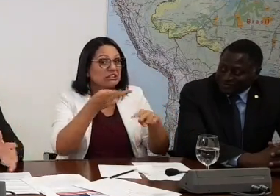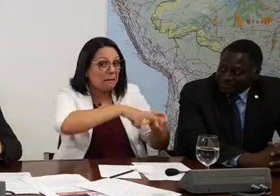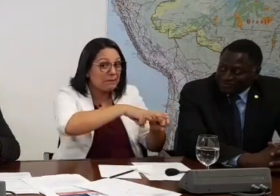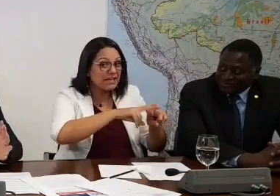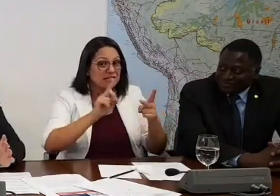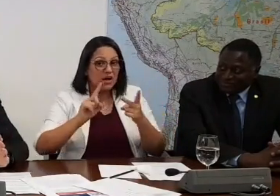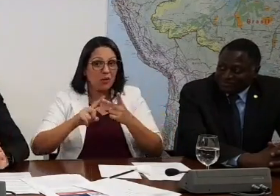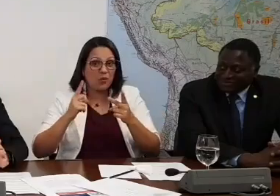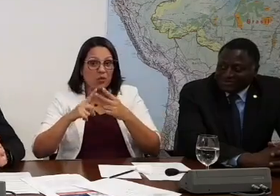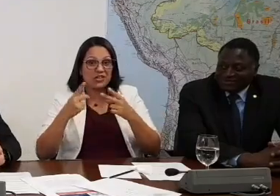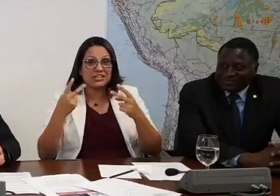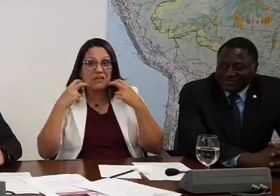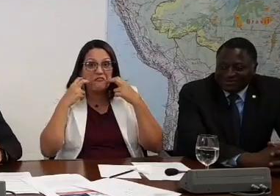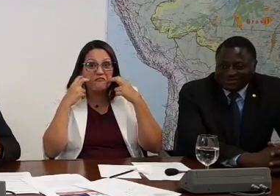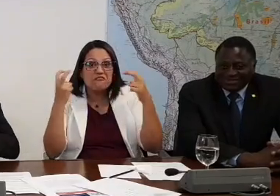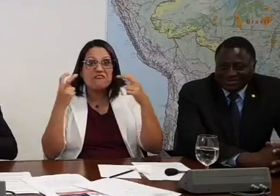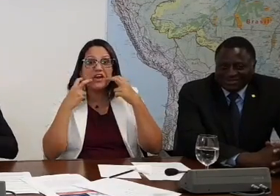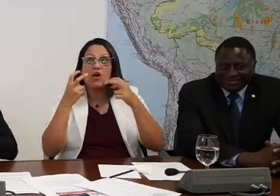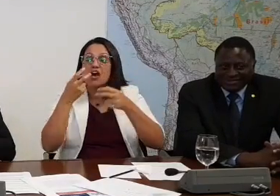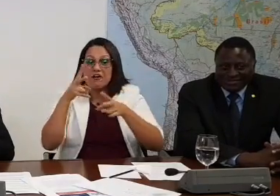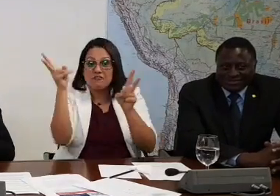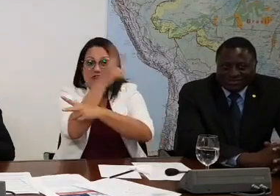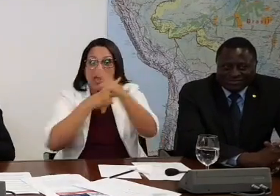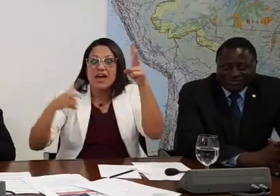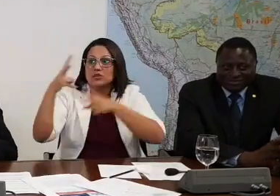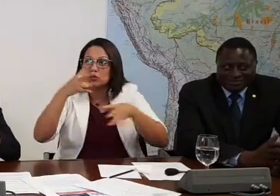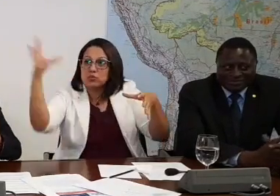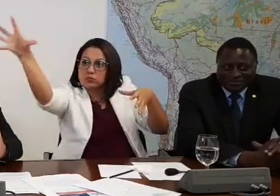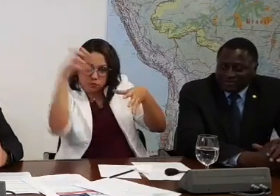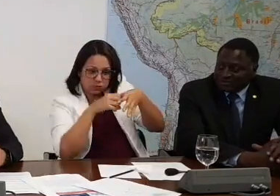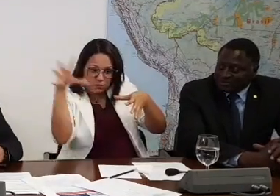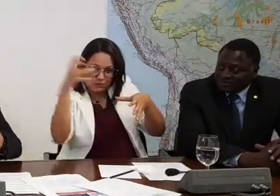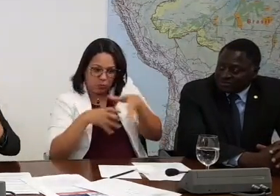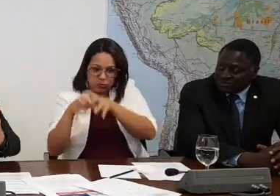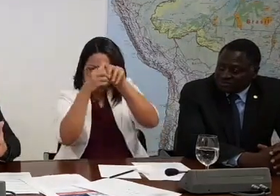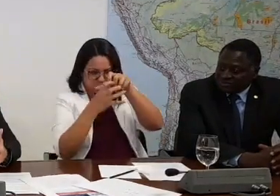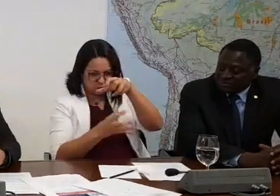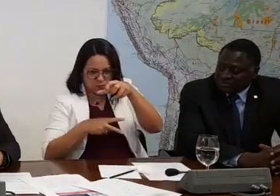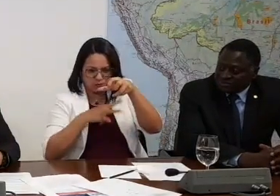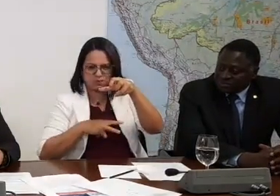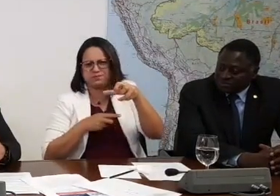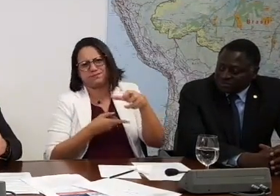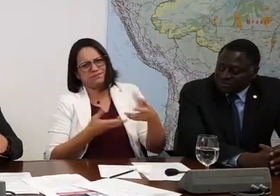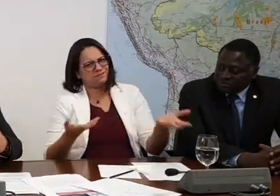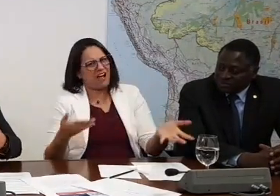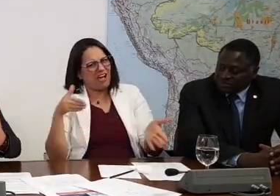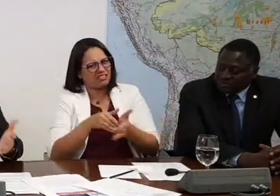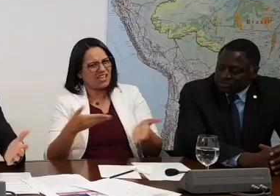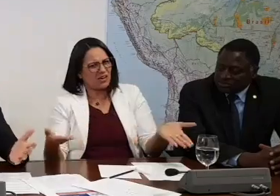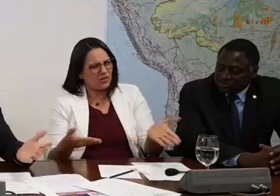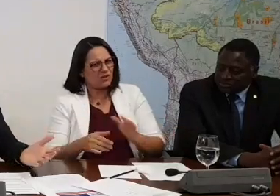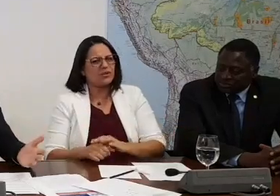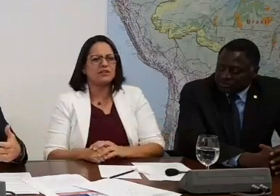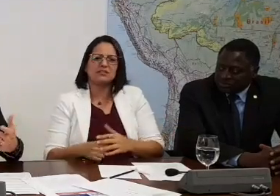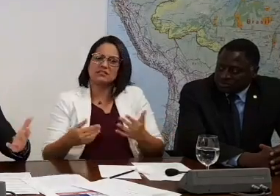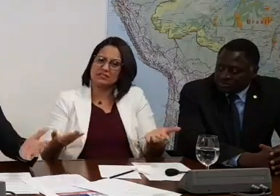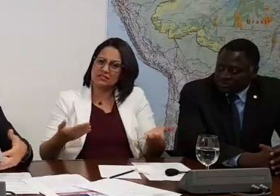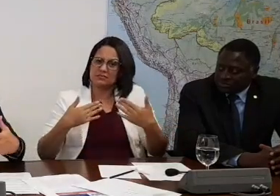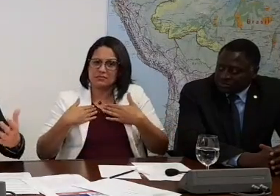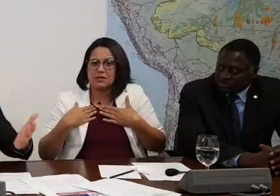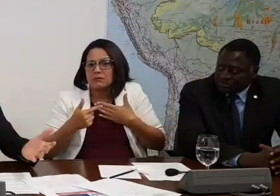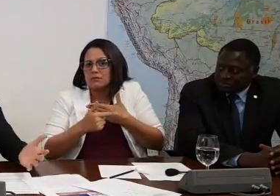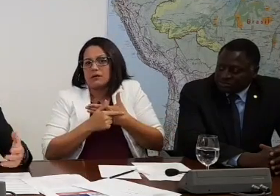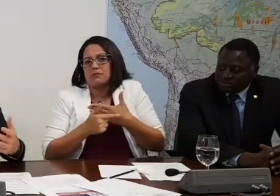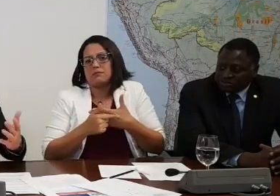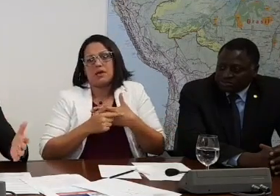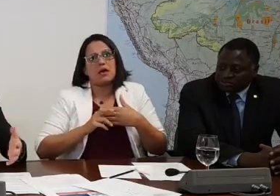pagando vexame e sacando vento até hoje. Então, o meu papel é do embaixador, muitas vezes, tem que ter algum conhecimento, pode ser